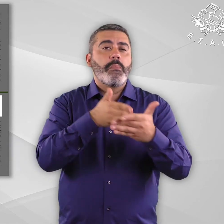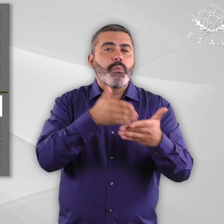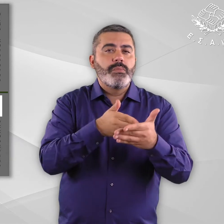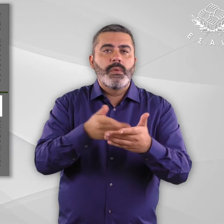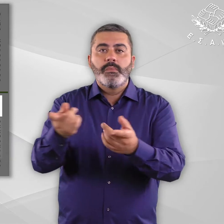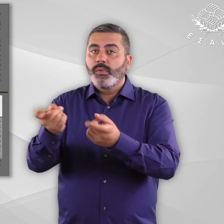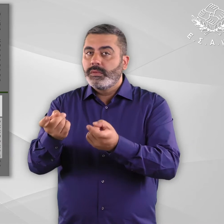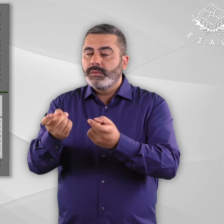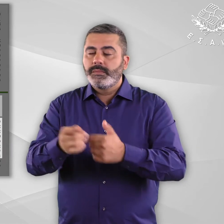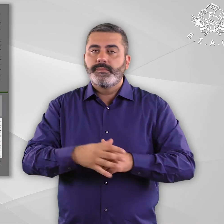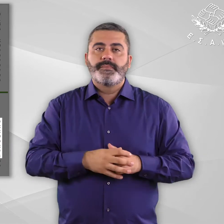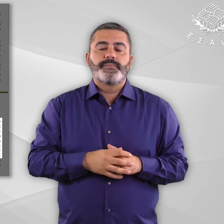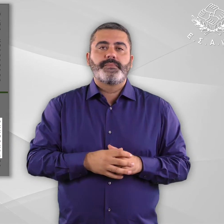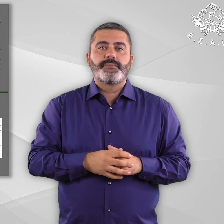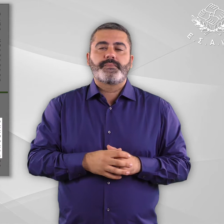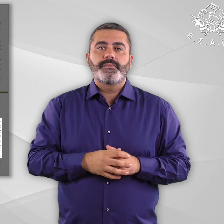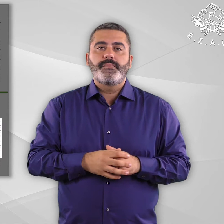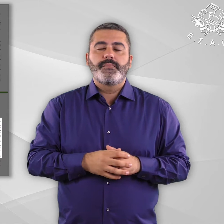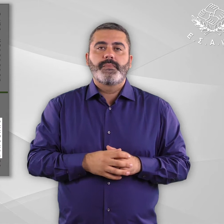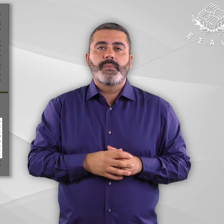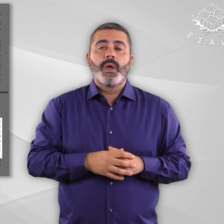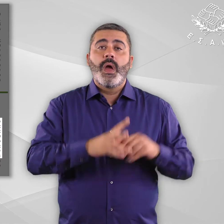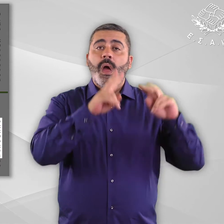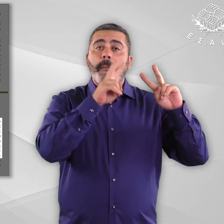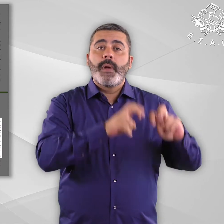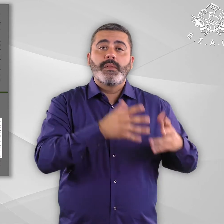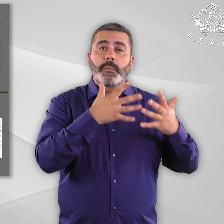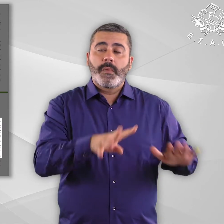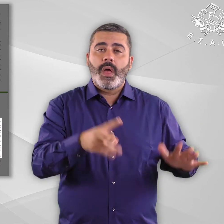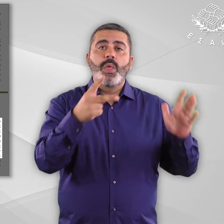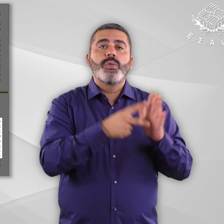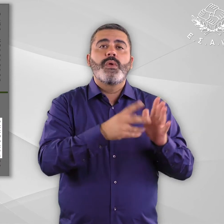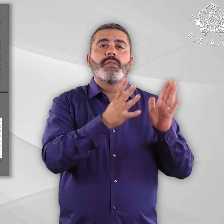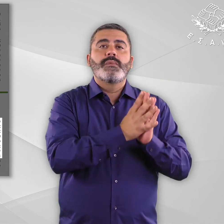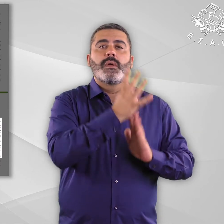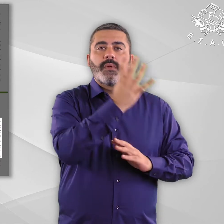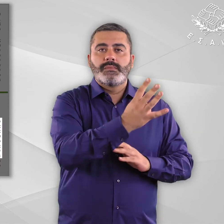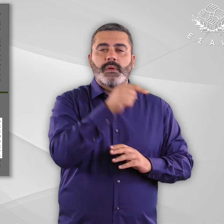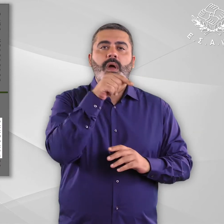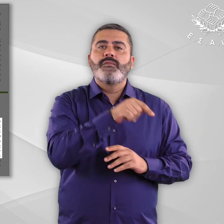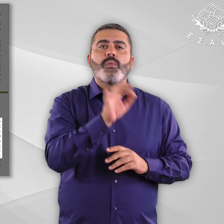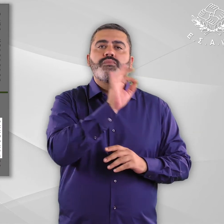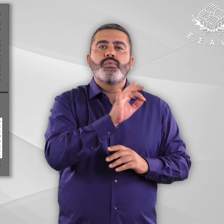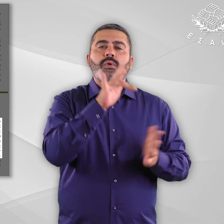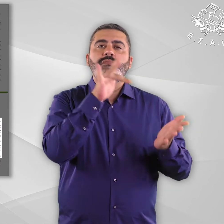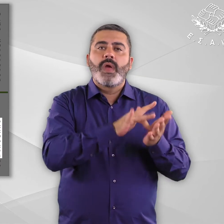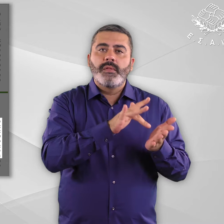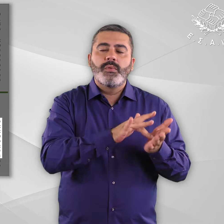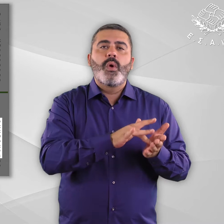προκλήσεις. Σύμφωνα με τα ευρήματα μελέτης που εκπονήθηκε το 2014 από το Κέντρο Ευρωπαϊκού Συνταγματικού